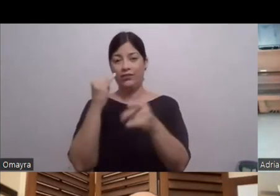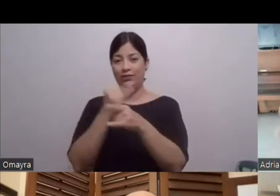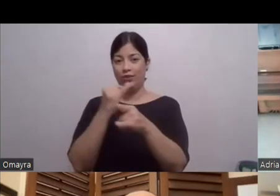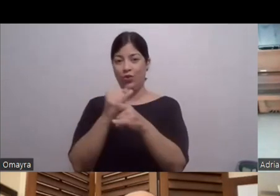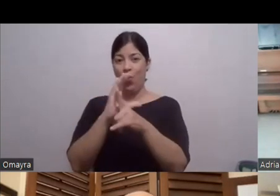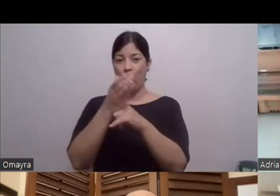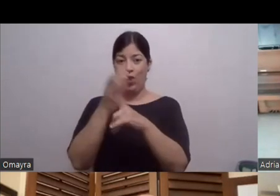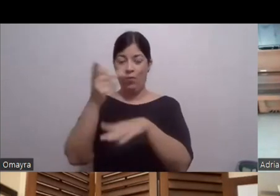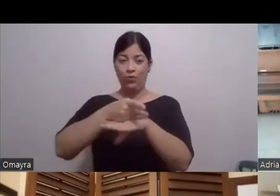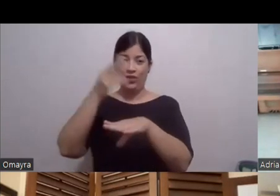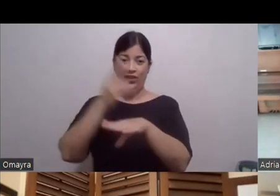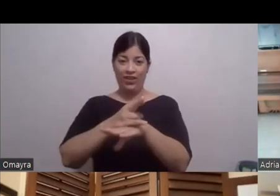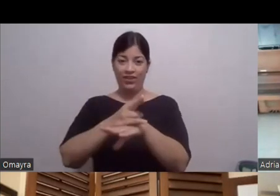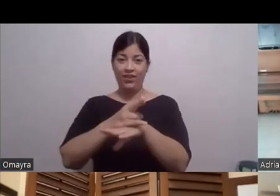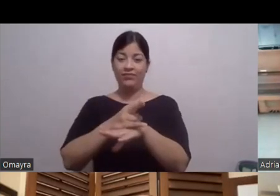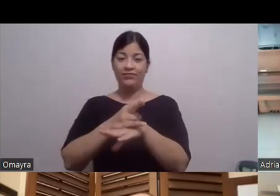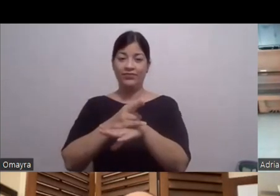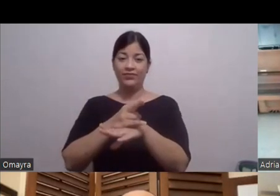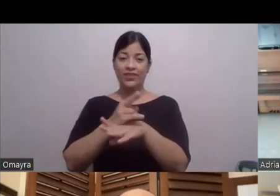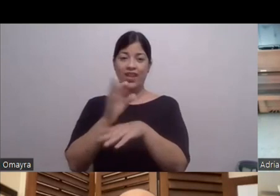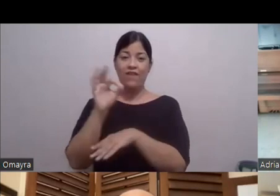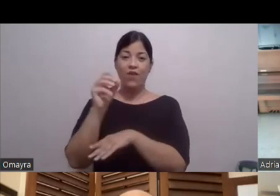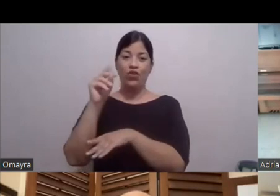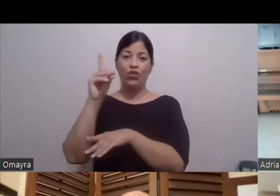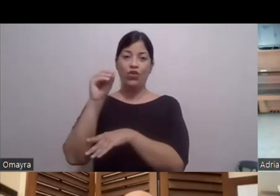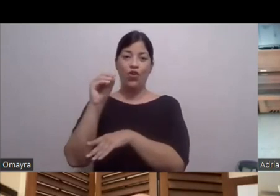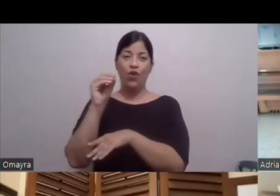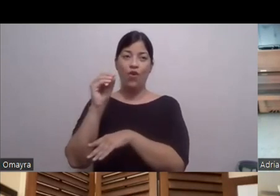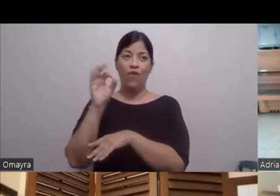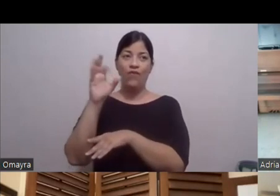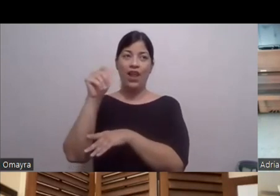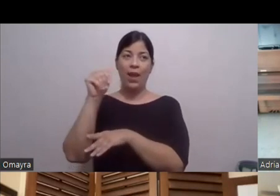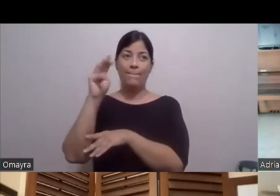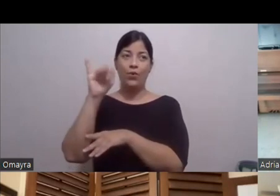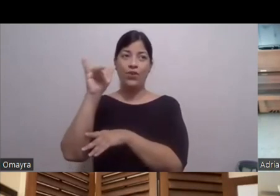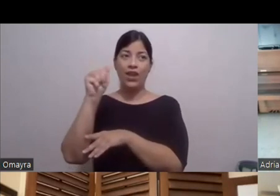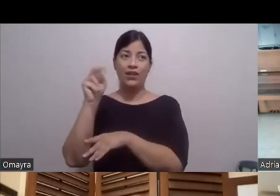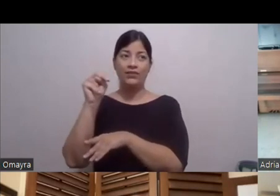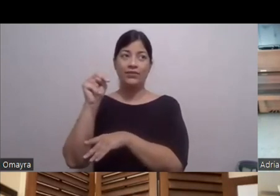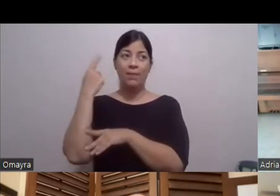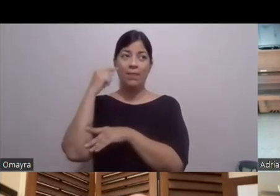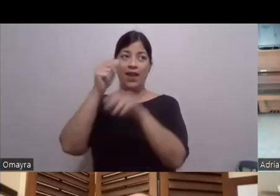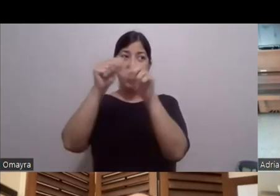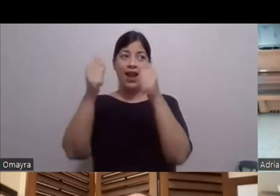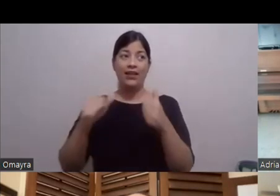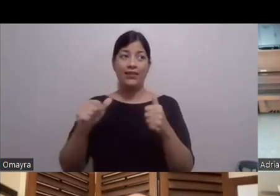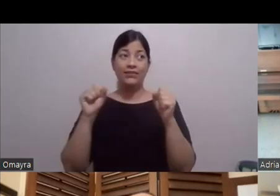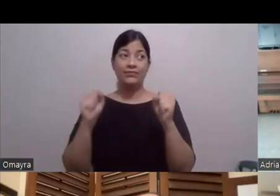Riqueña Y al Fondo Flamboyán Para las Artes Que hace posible Esta conversación Tan interesante Muchas